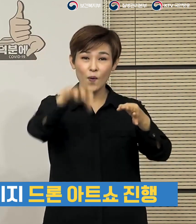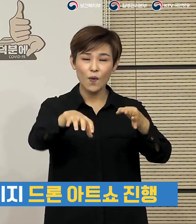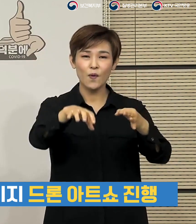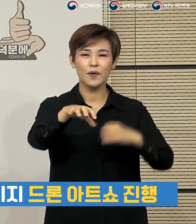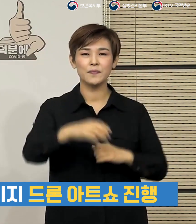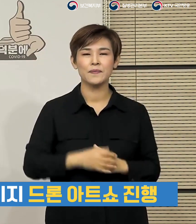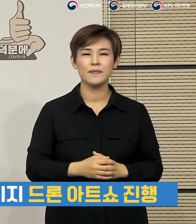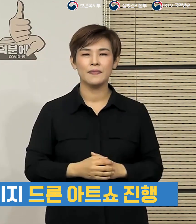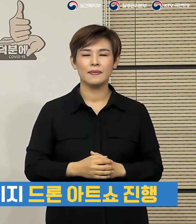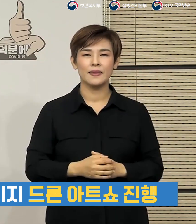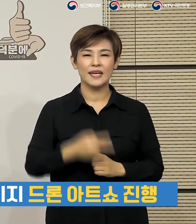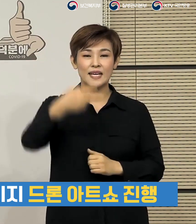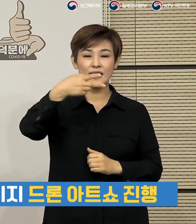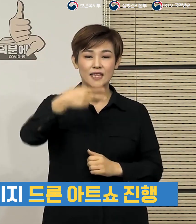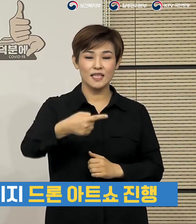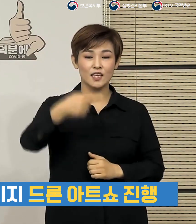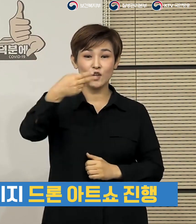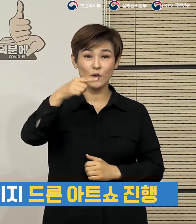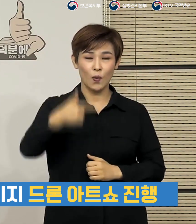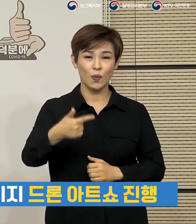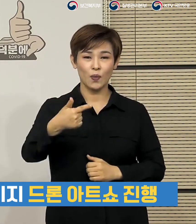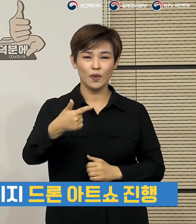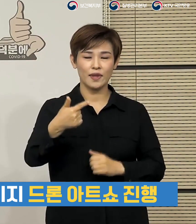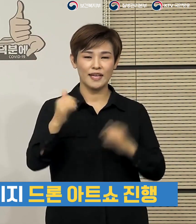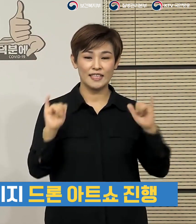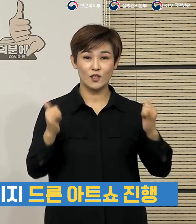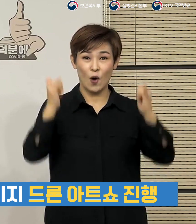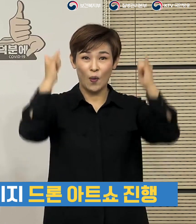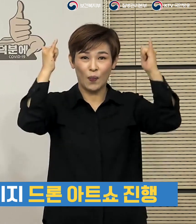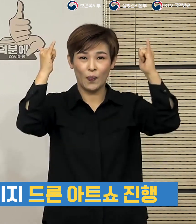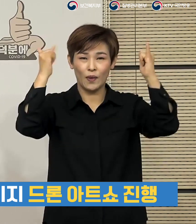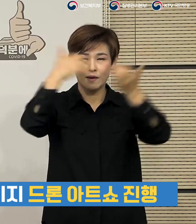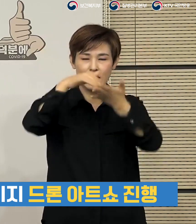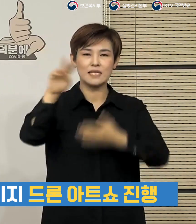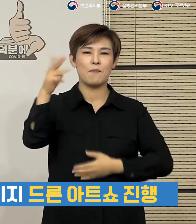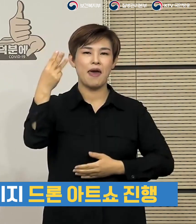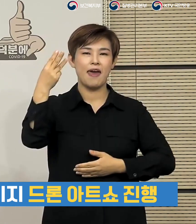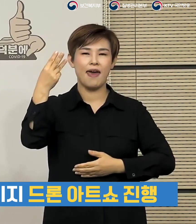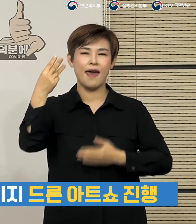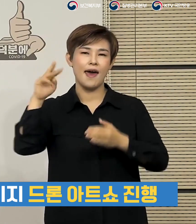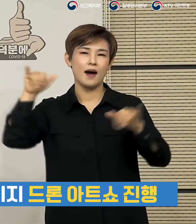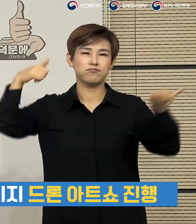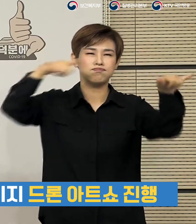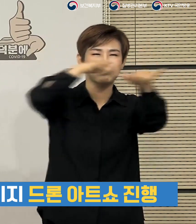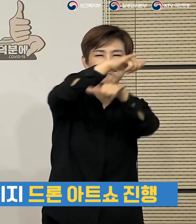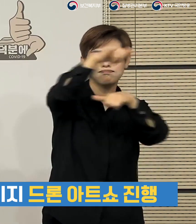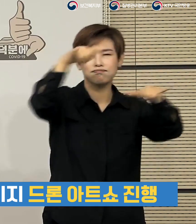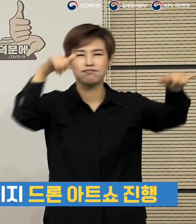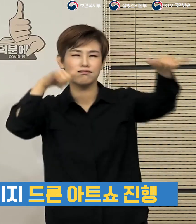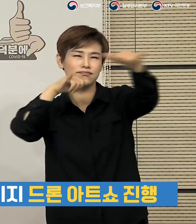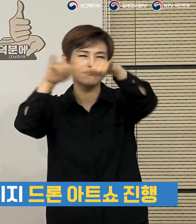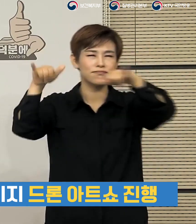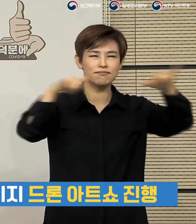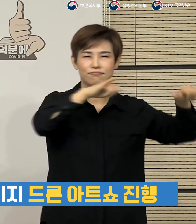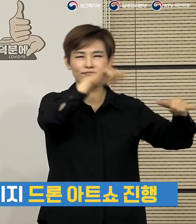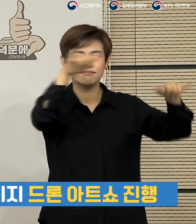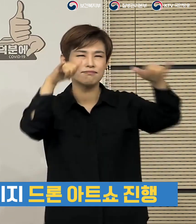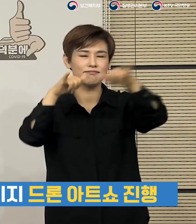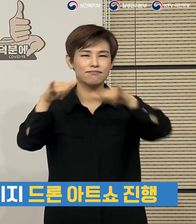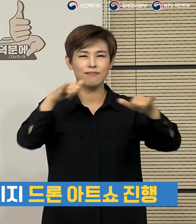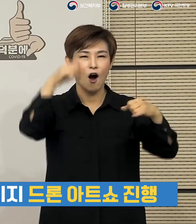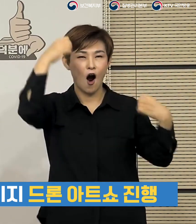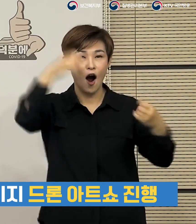드론 300대를 활용해 국민 덕분에 메시지와 코로나 극복 메시지를 전달하는 드론